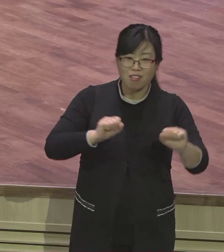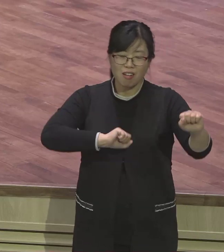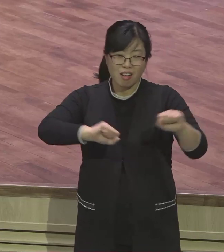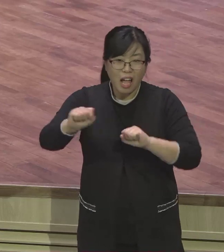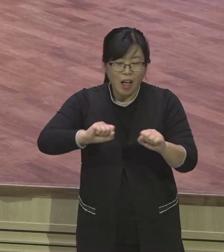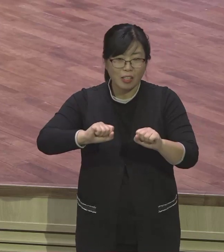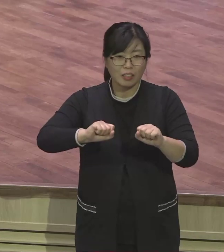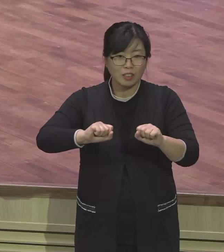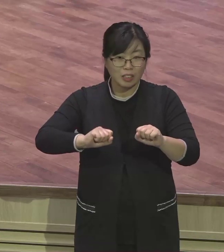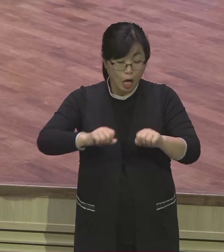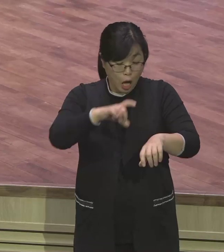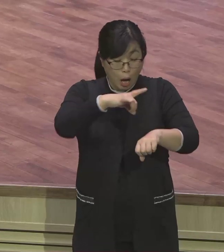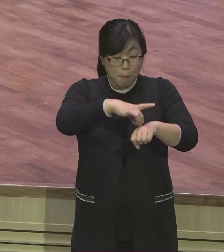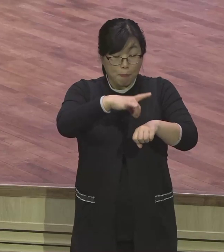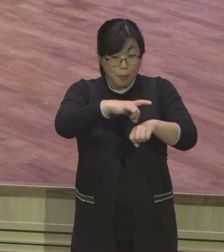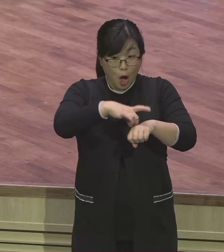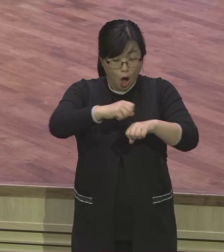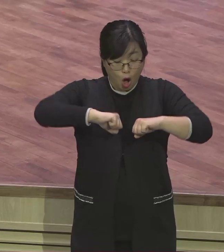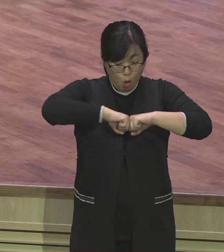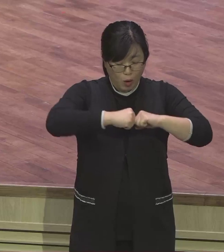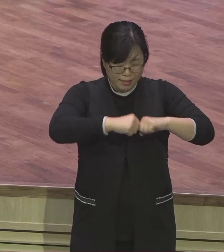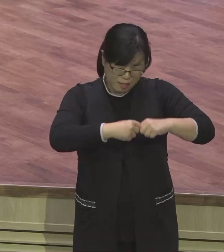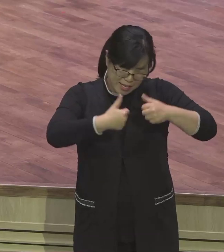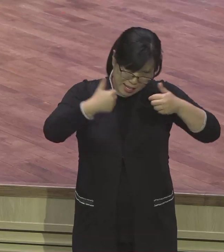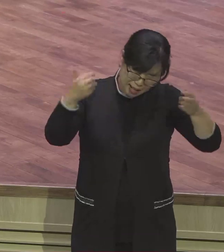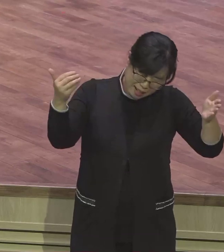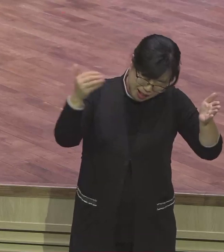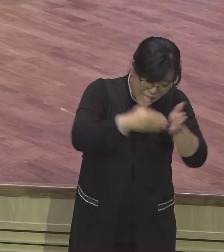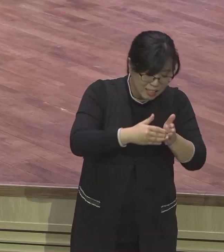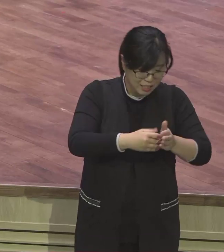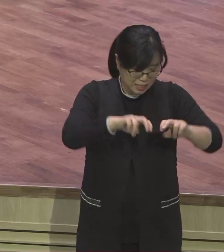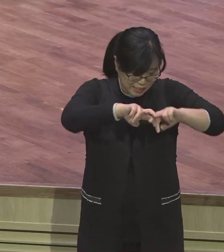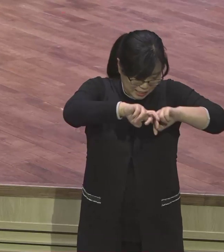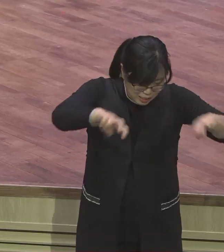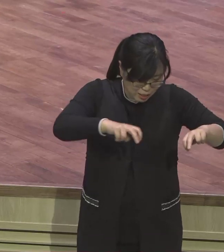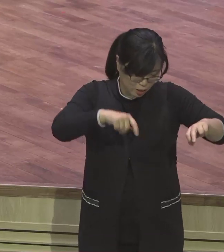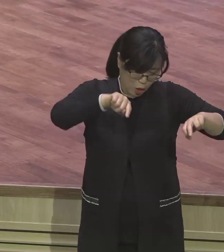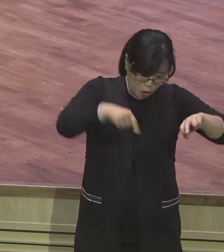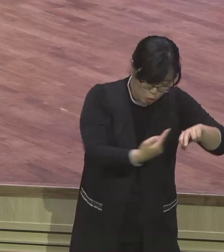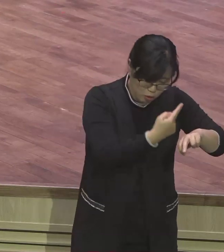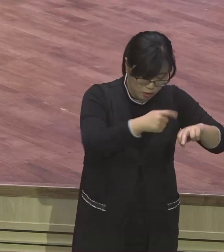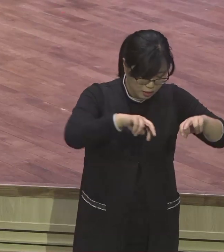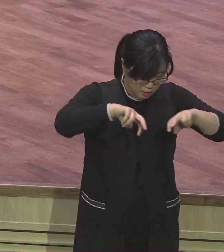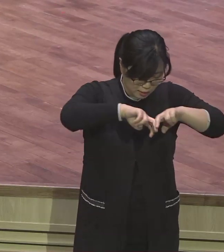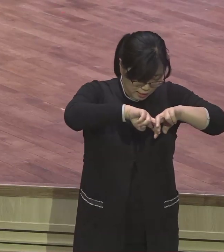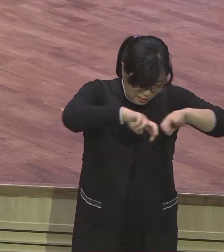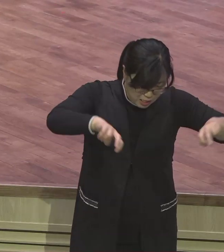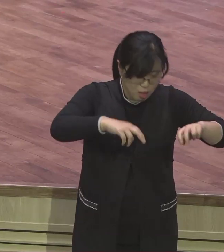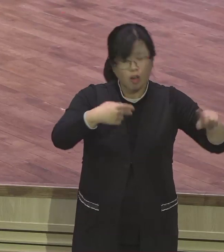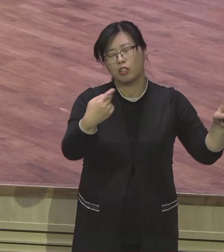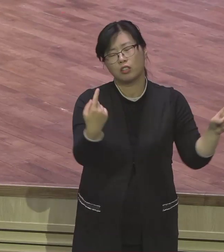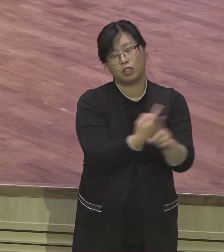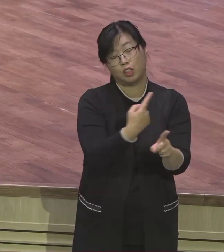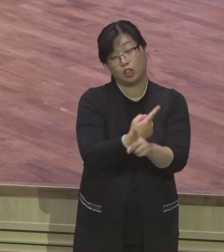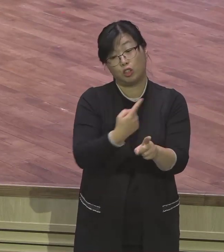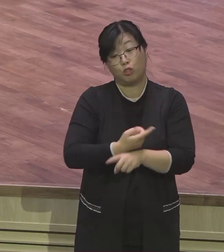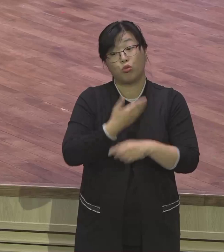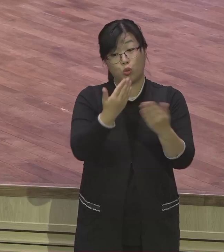판단하시나니 다 들어갔어요. 마음의 생각 뜻을 다 판단해버려 하나님 다 알아.